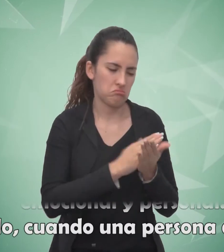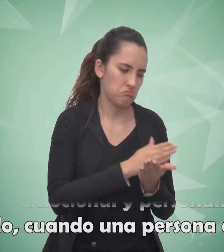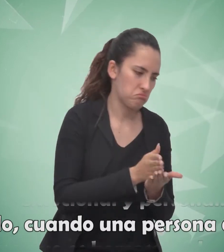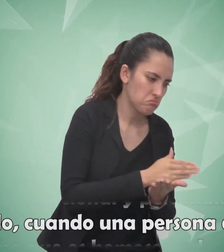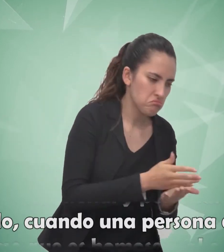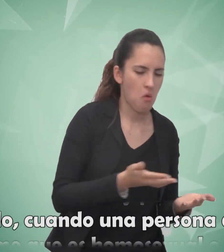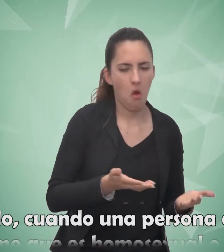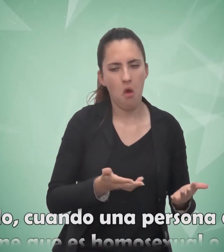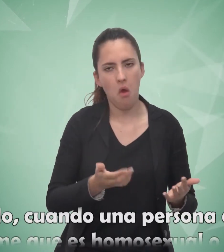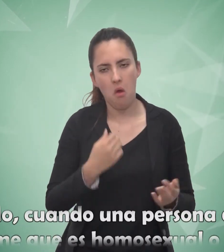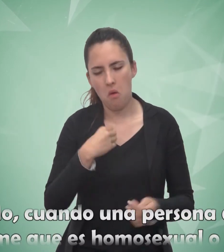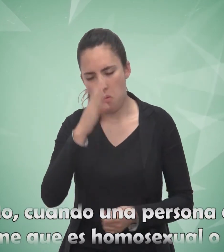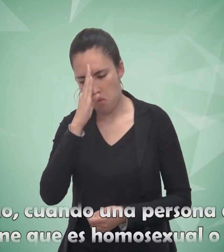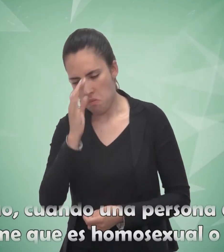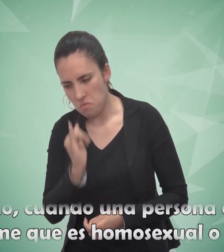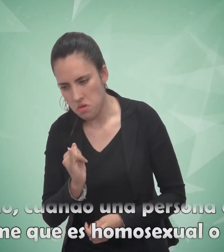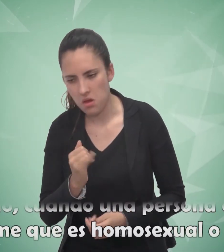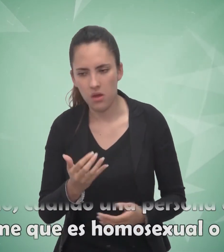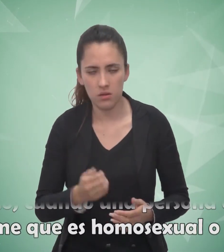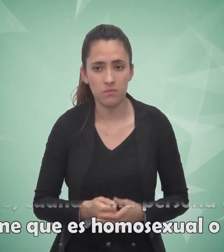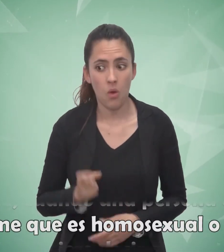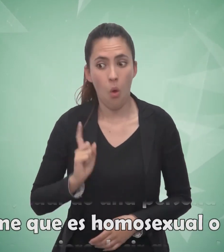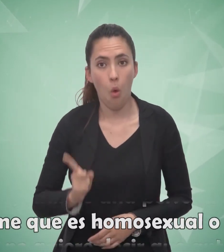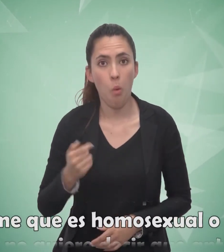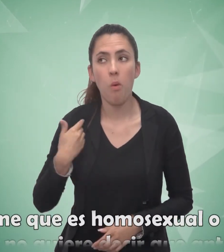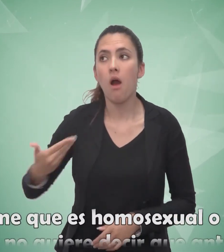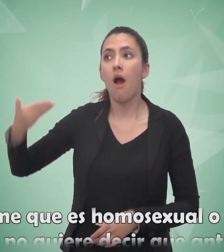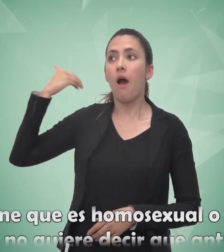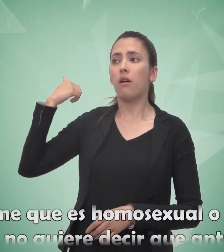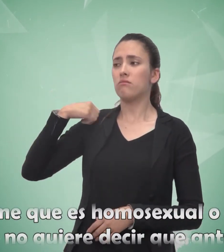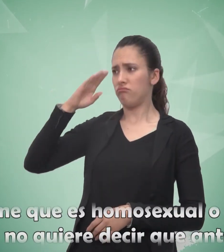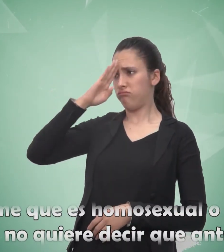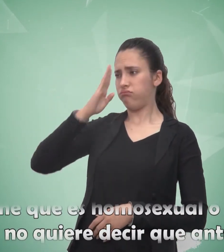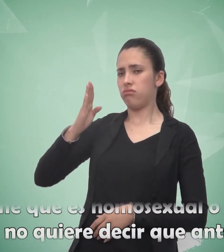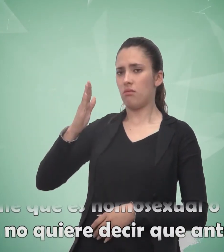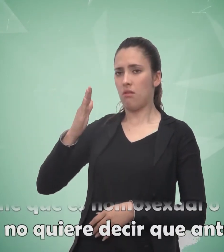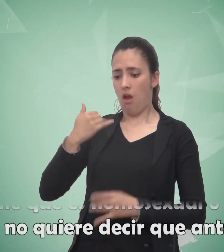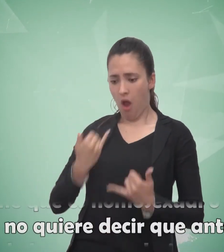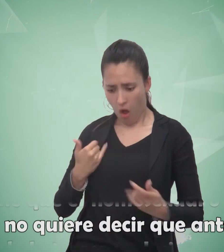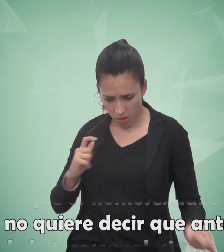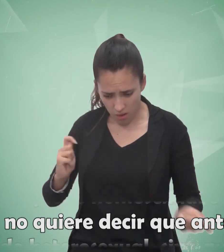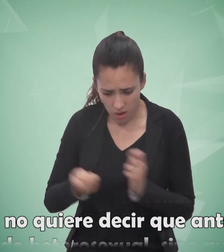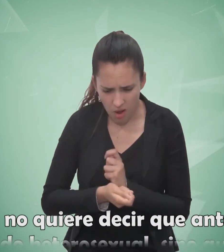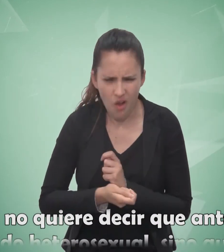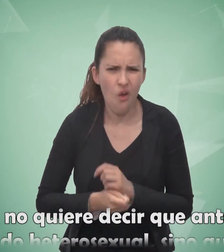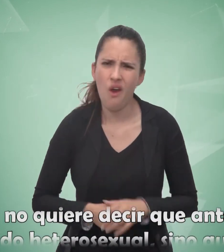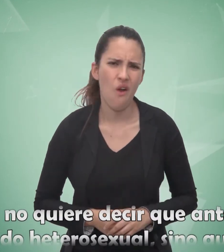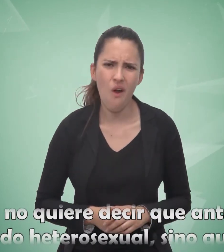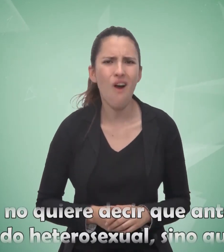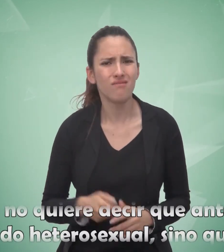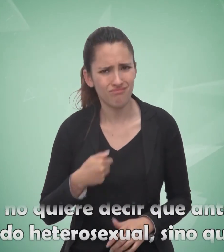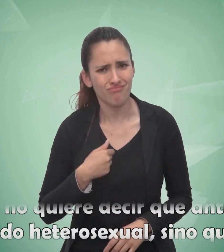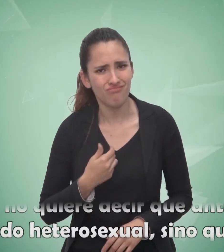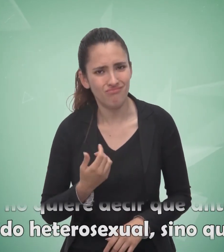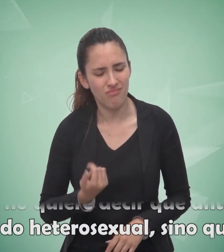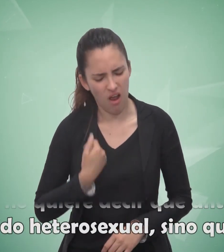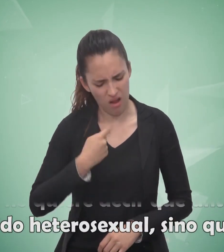y asume que es homosexual o bisexual, no quiere decir que antes haya sido heterosexual, sino que llegó un momento en que